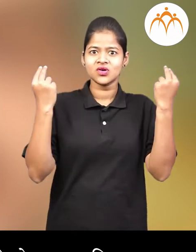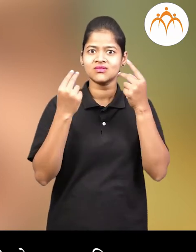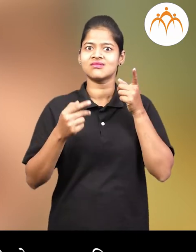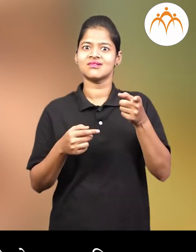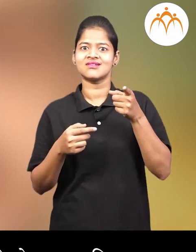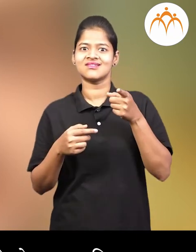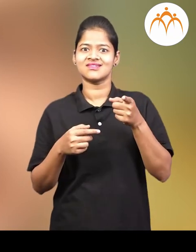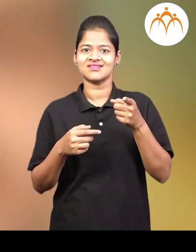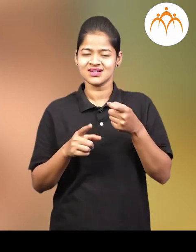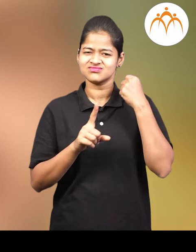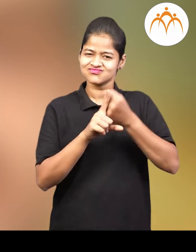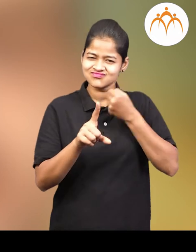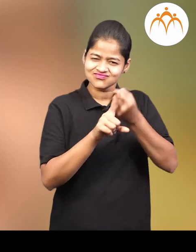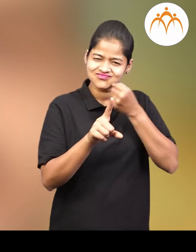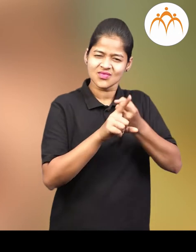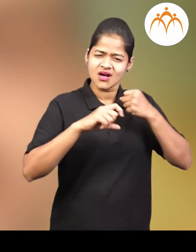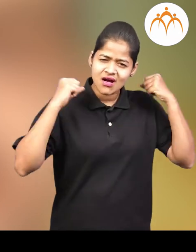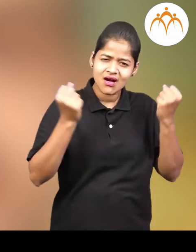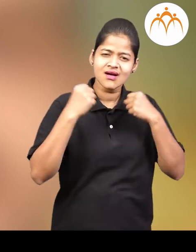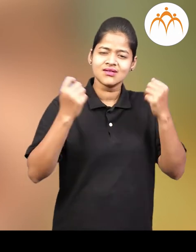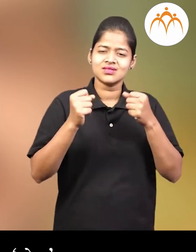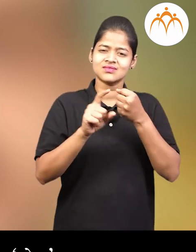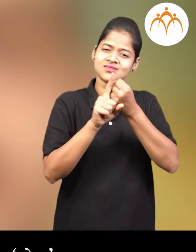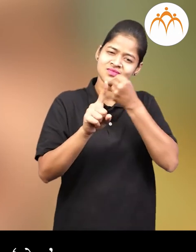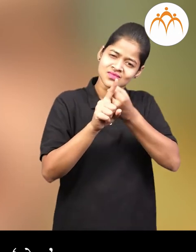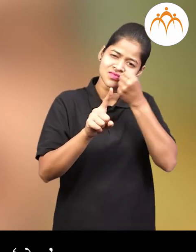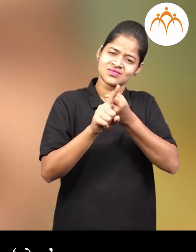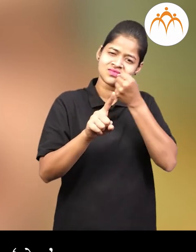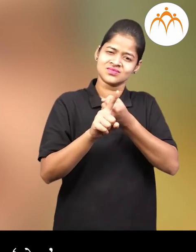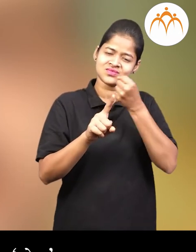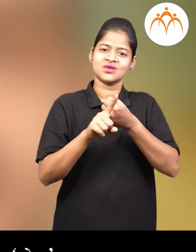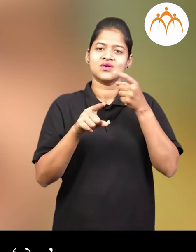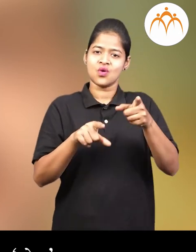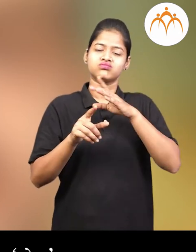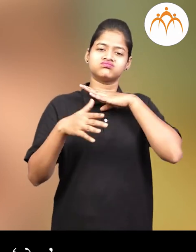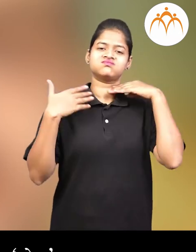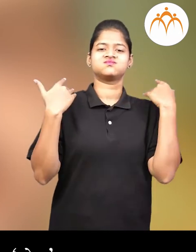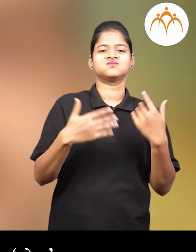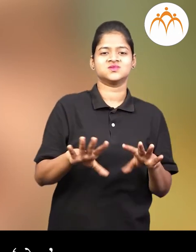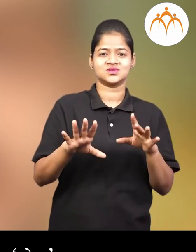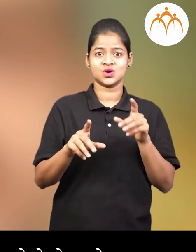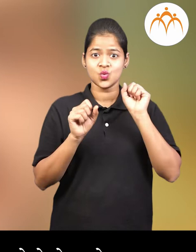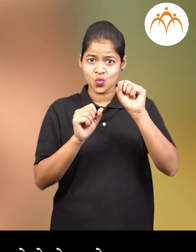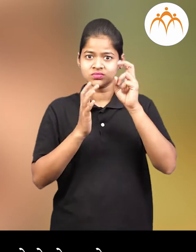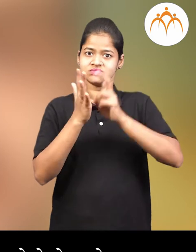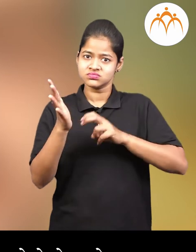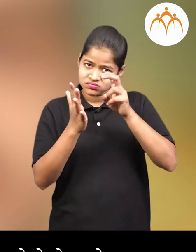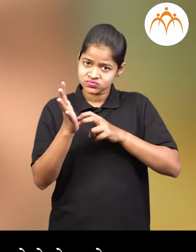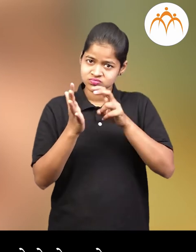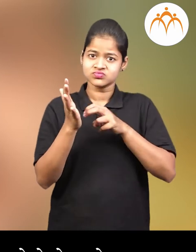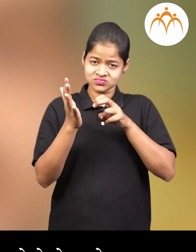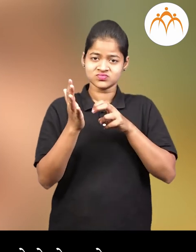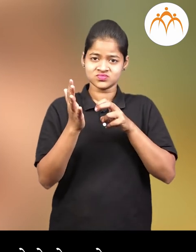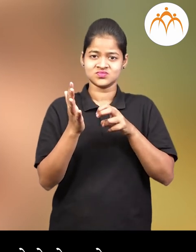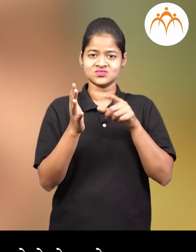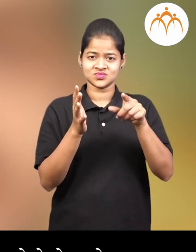लढ़ा दिला त्याननी देशा साथी देगा ठेवला, त्यान्ची स्मुरुती मनुन त्यान्चा खेड या जन्मगावासे